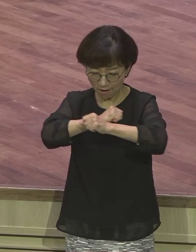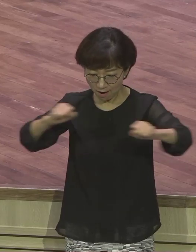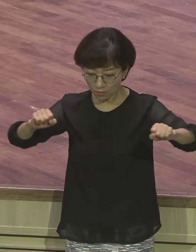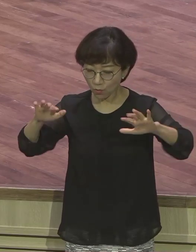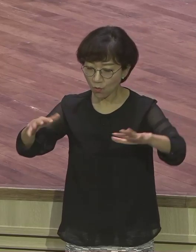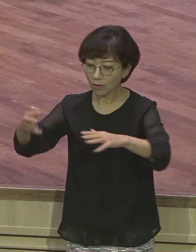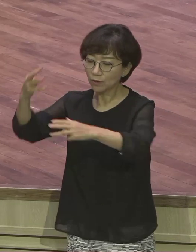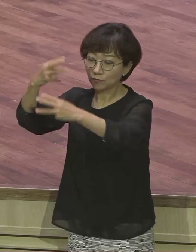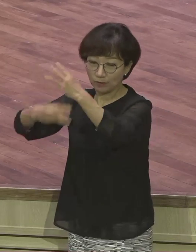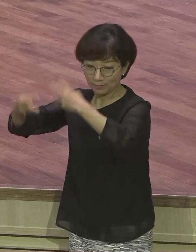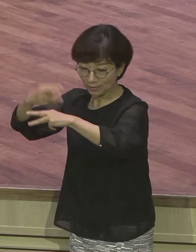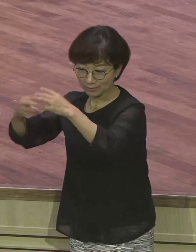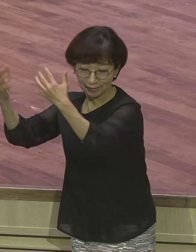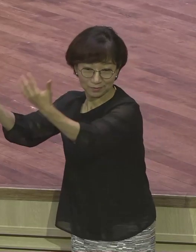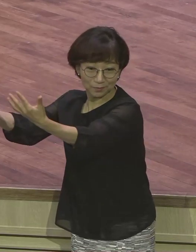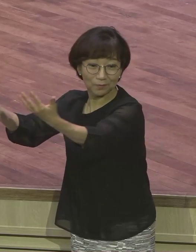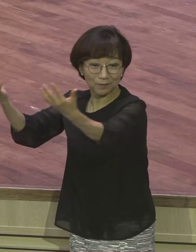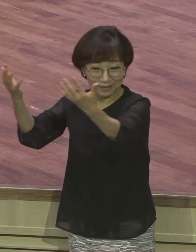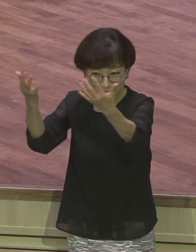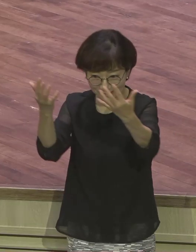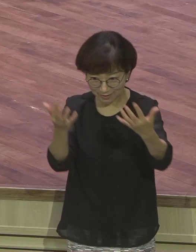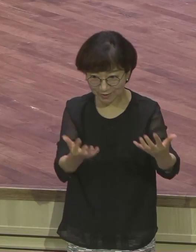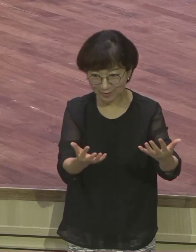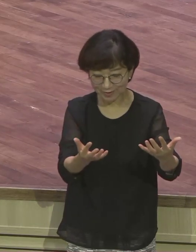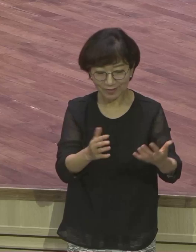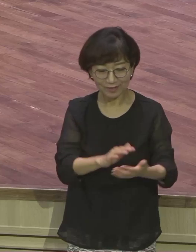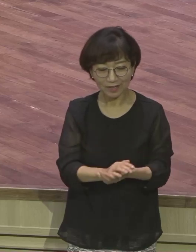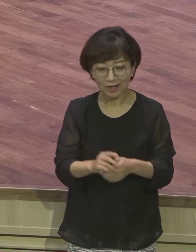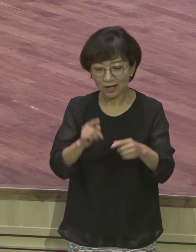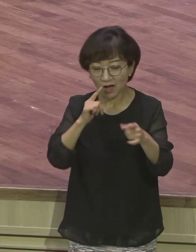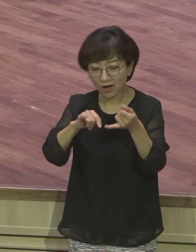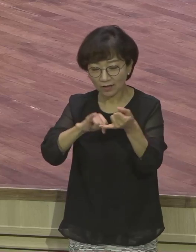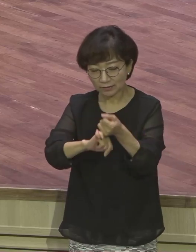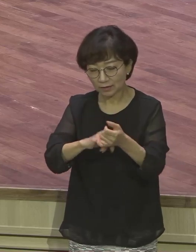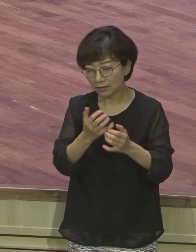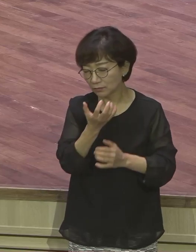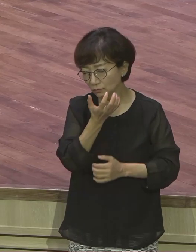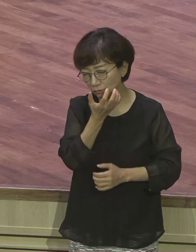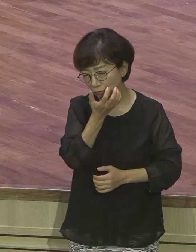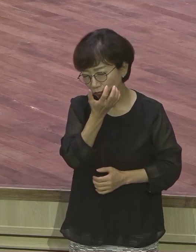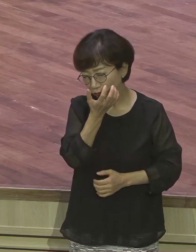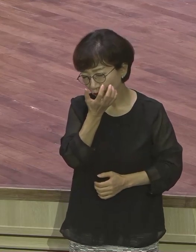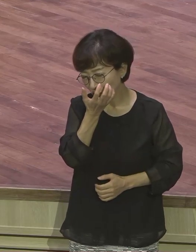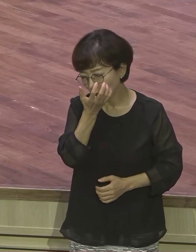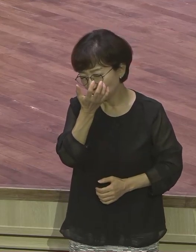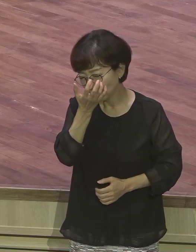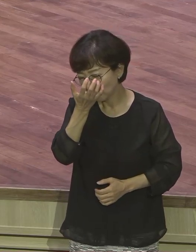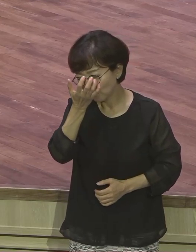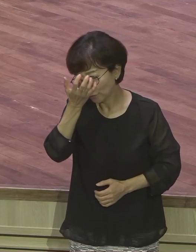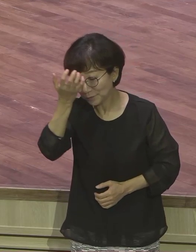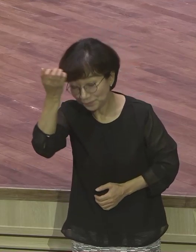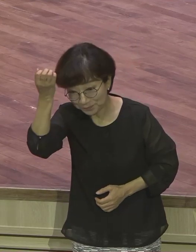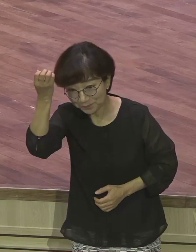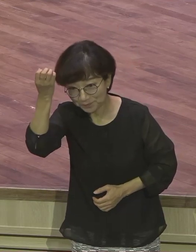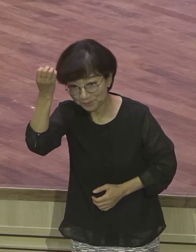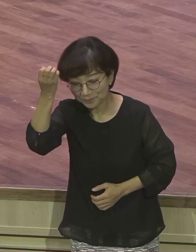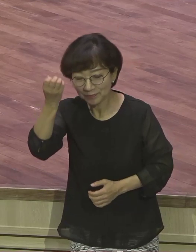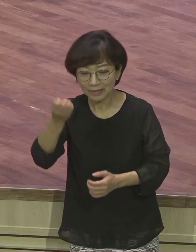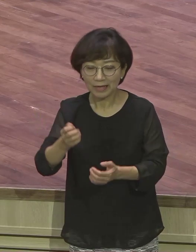오늘 제목처럼 은약의 꿈, 은약의 꿈을 마음껏 펼칠 수 있는 공간을 이렇게 마련해 준 것이